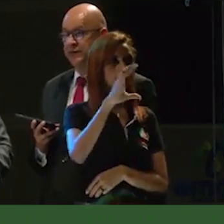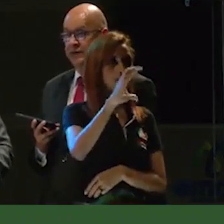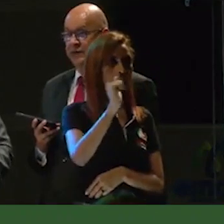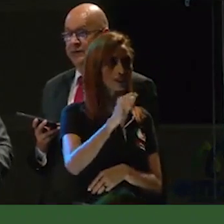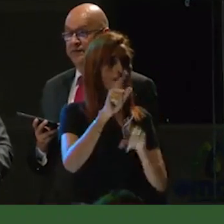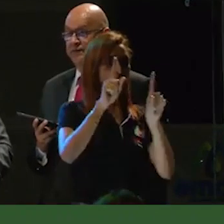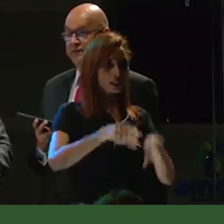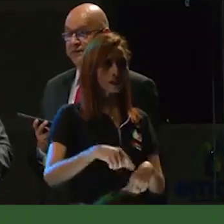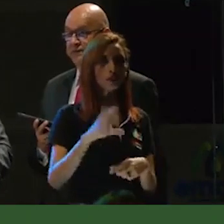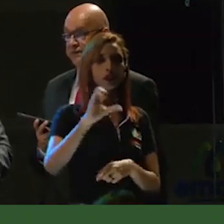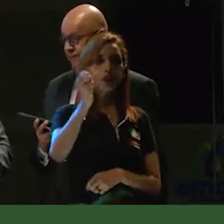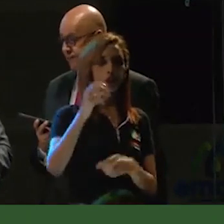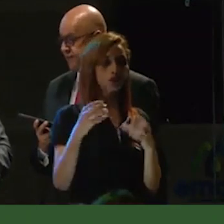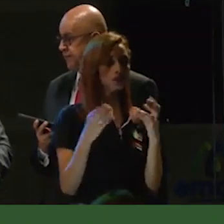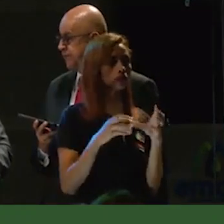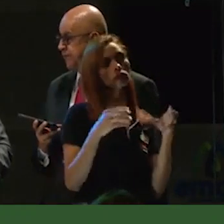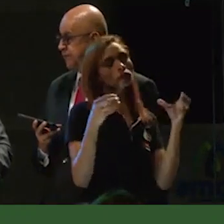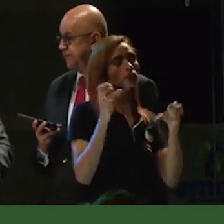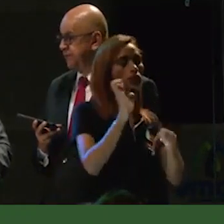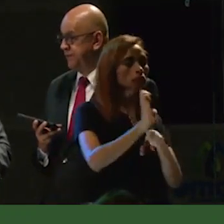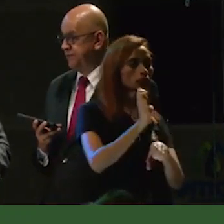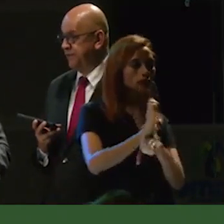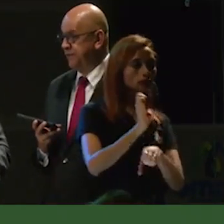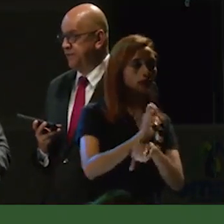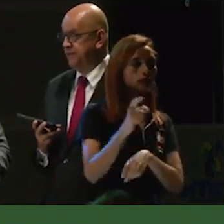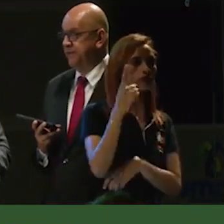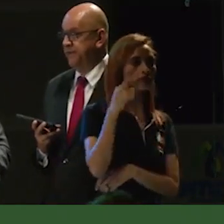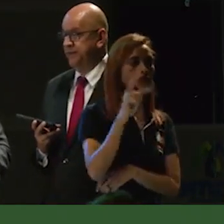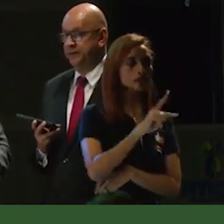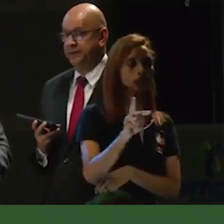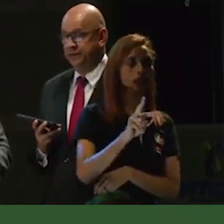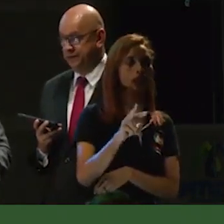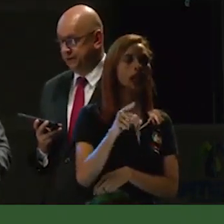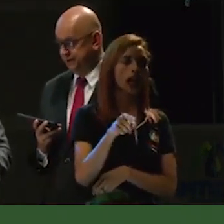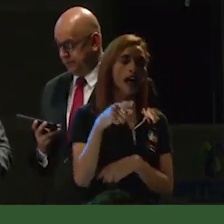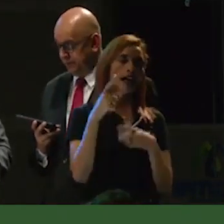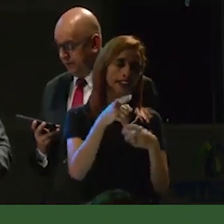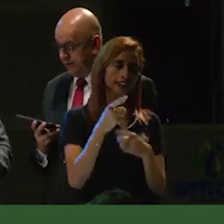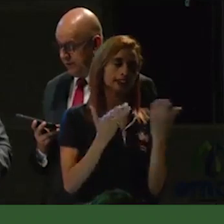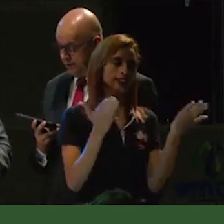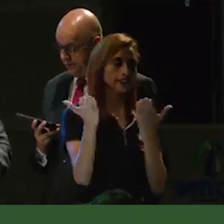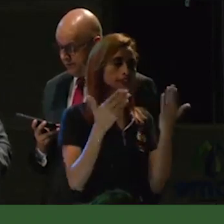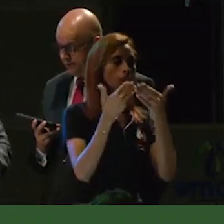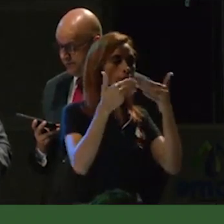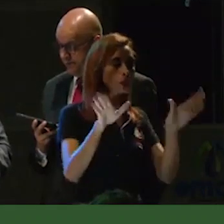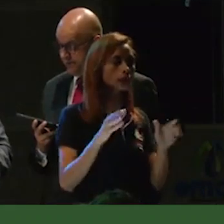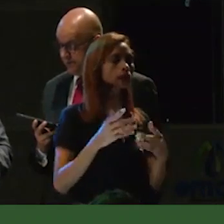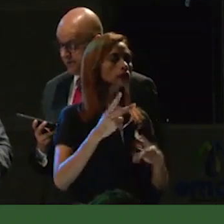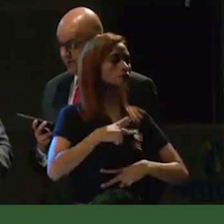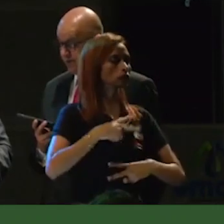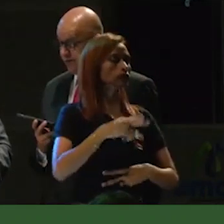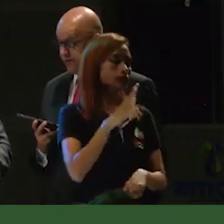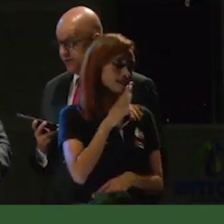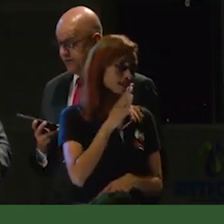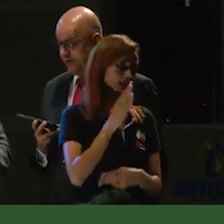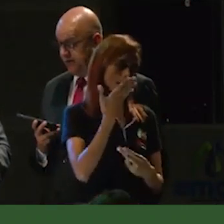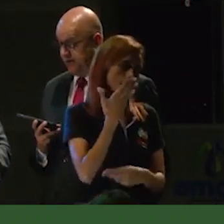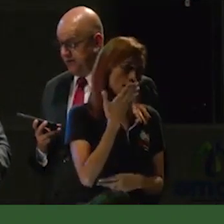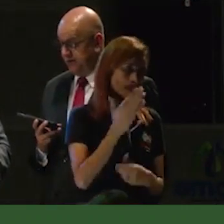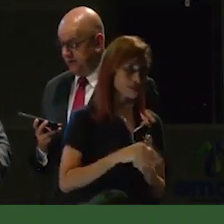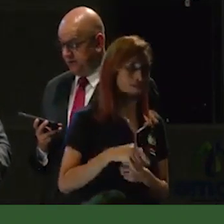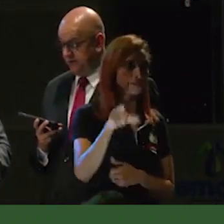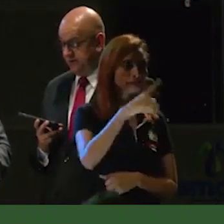Especiales, entidades que entendieron que los servicios públicos son de Calarcá. Ya con el apoyo de estas entidades y con la